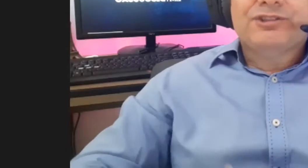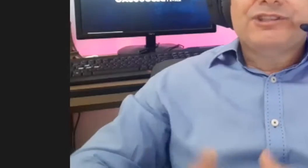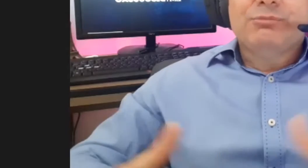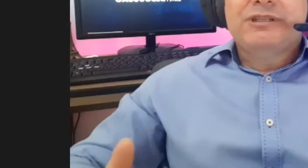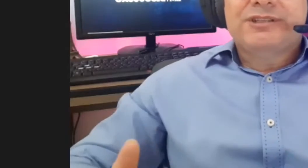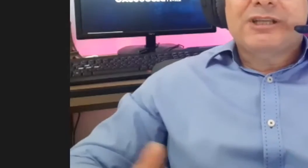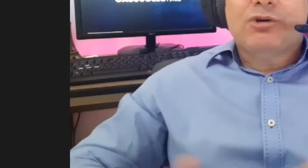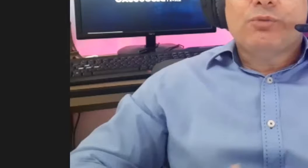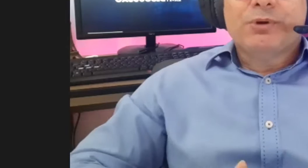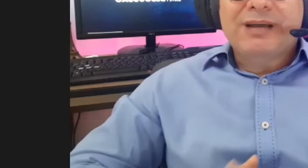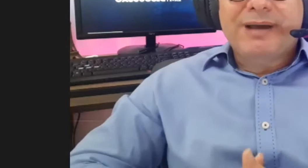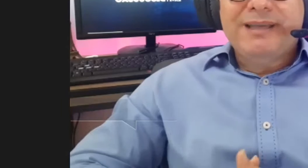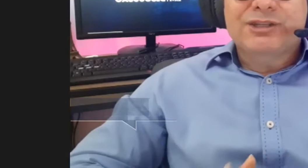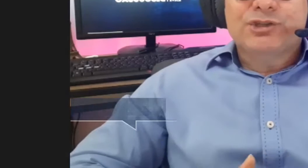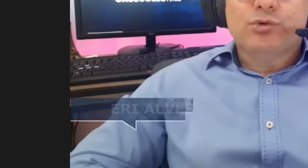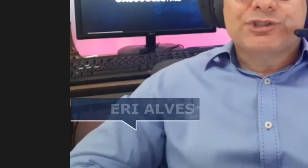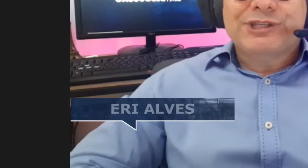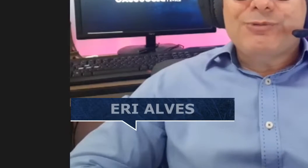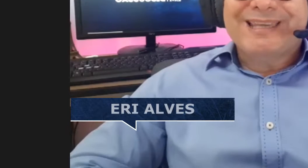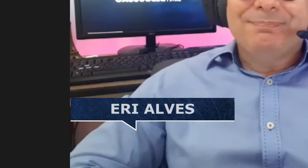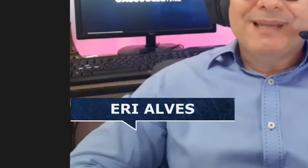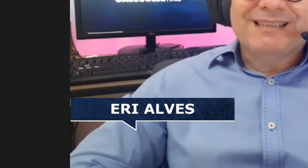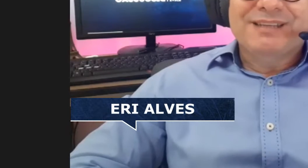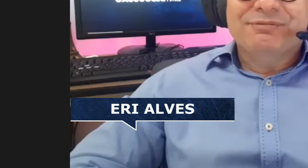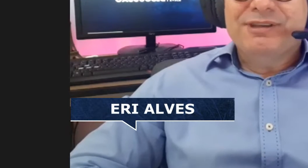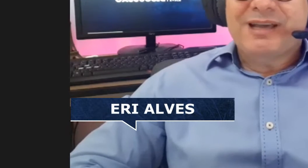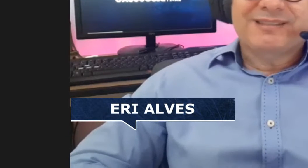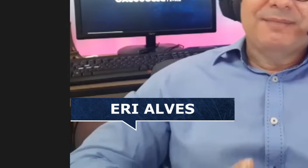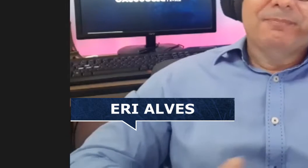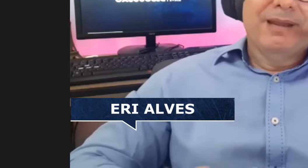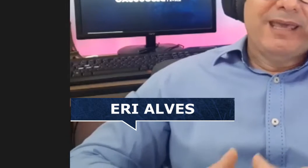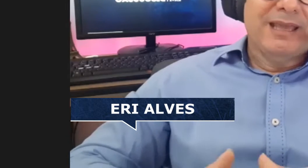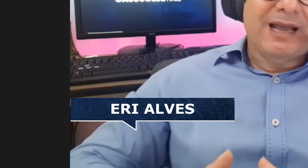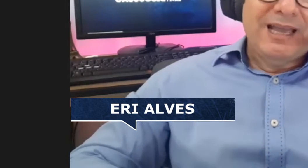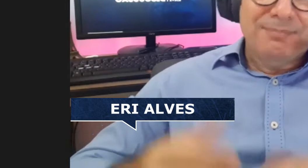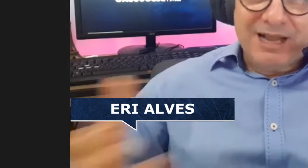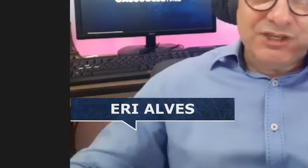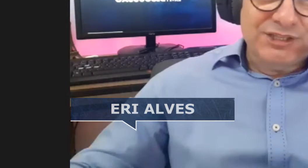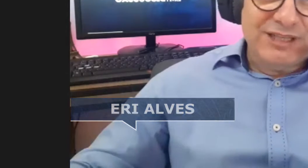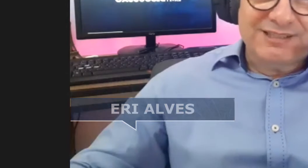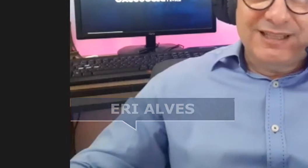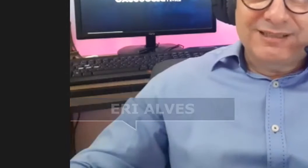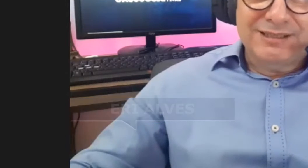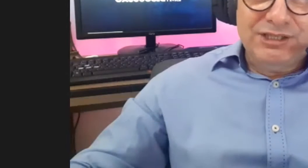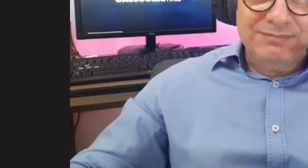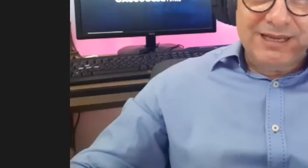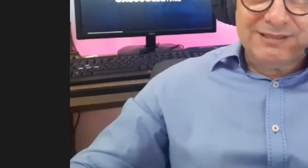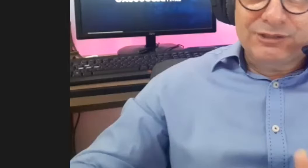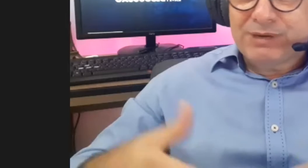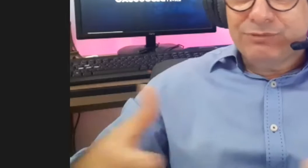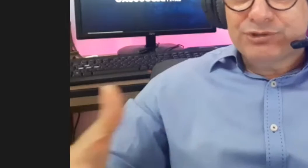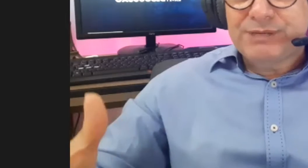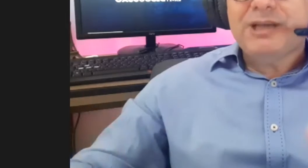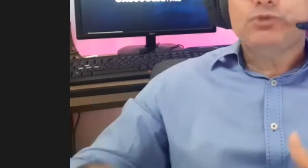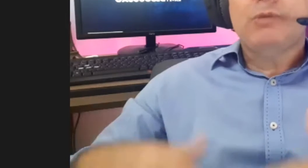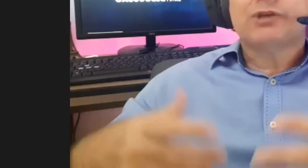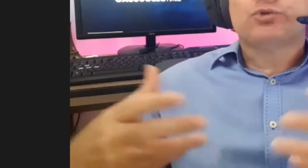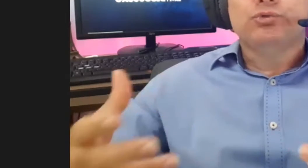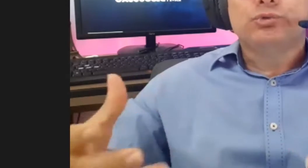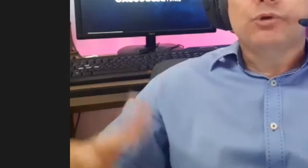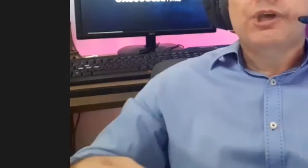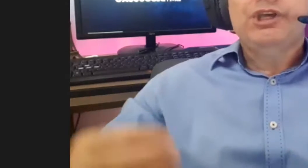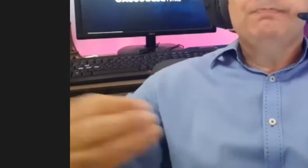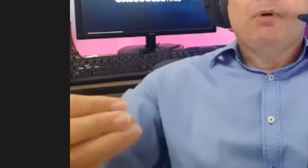Olá, nós estamos iniciando agora o programa em discussão aqui pela TV Assembleia, a imagem da cidadania trazendo para você